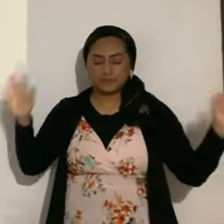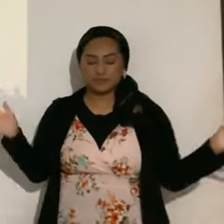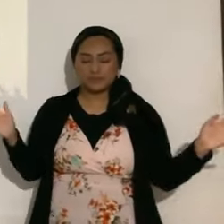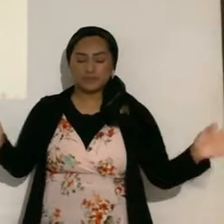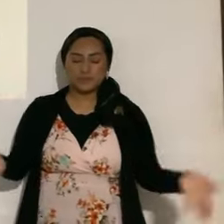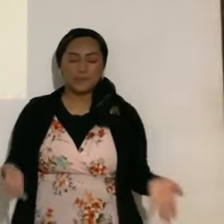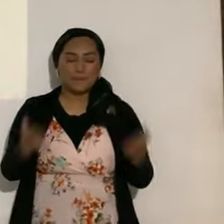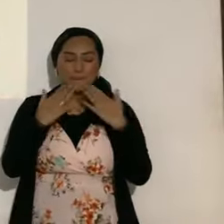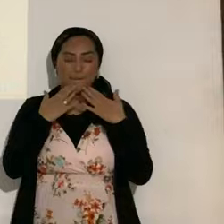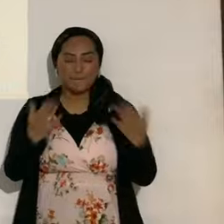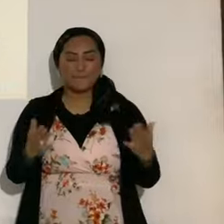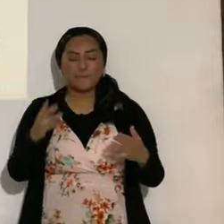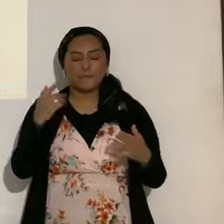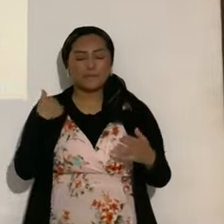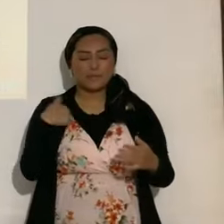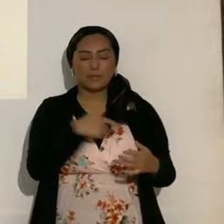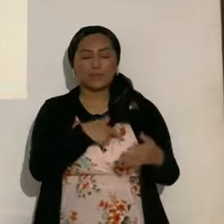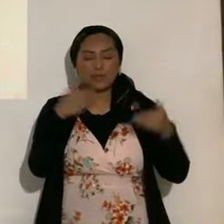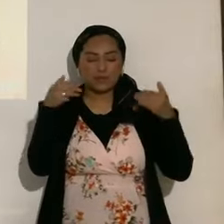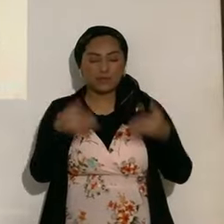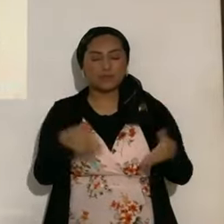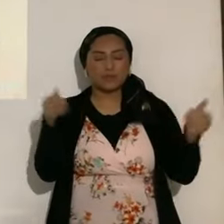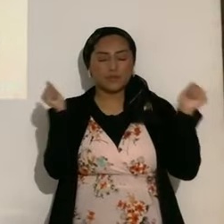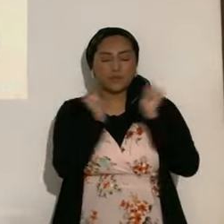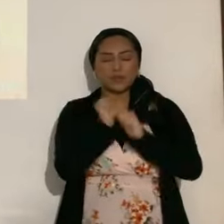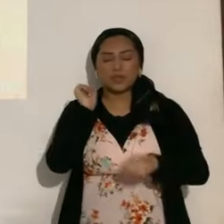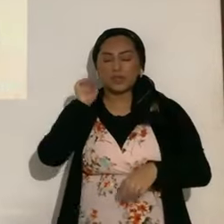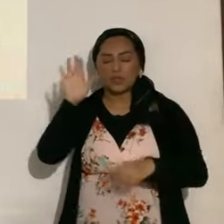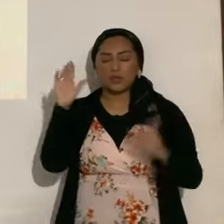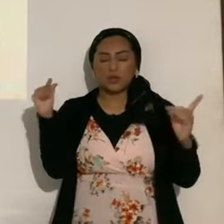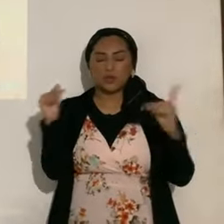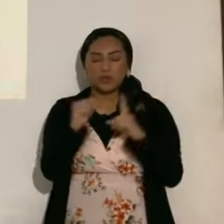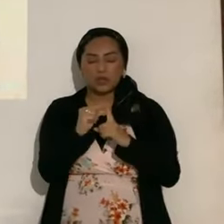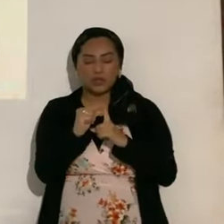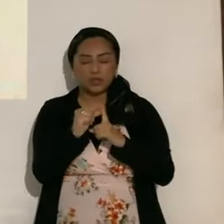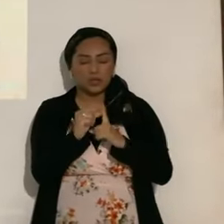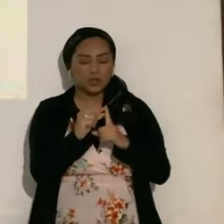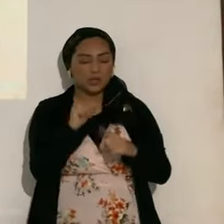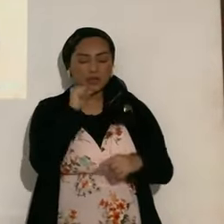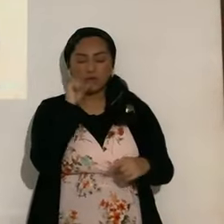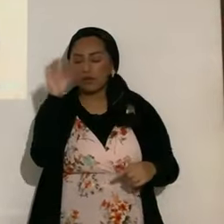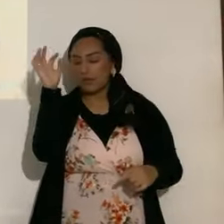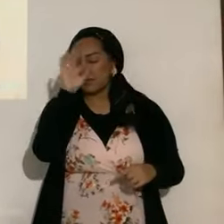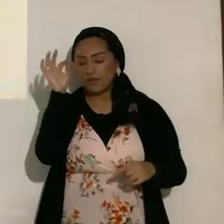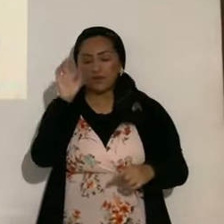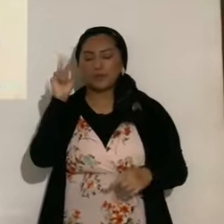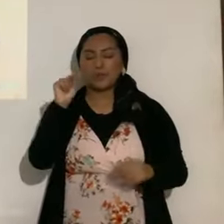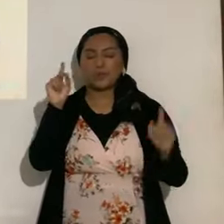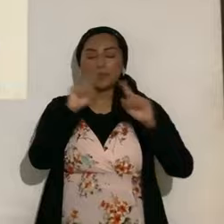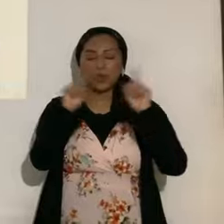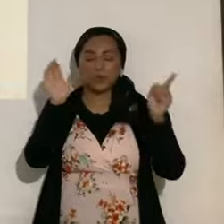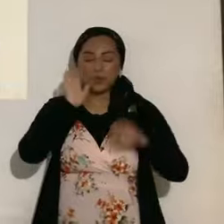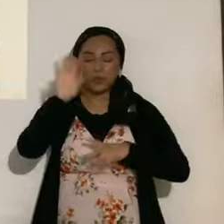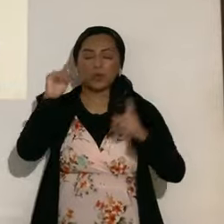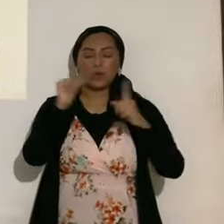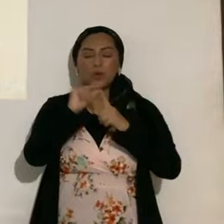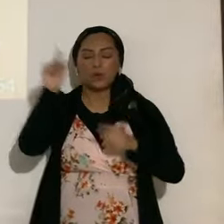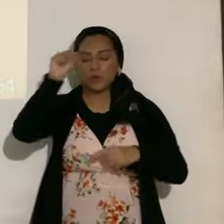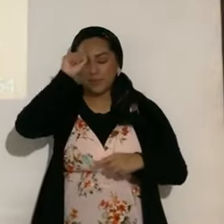te damos toda gaba, porque nos hemos basado a tu palabra, no con conocimientos vanos, sino con tu palabra, que es eterna, te damos toda